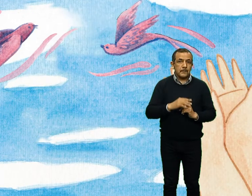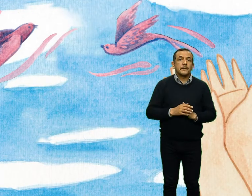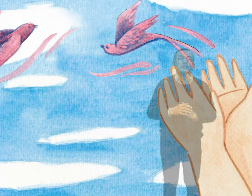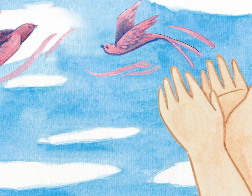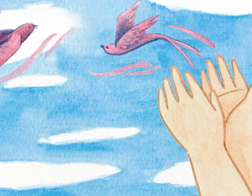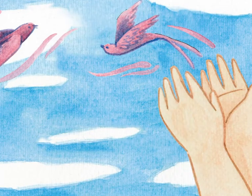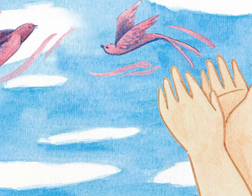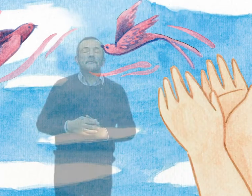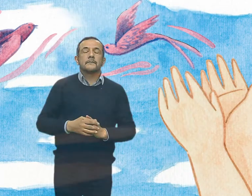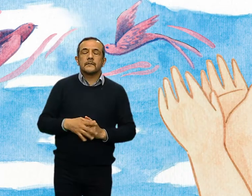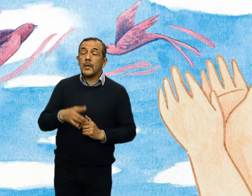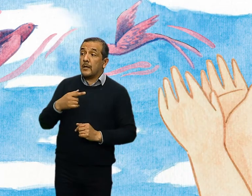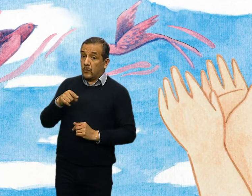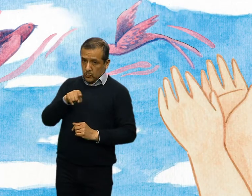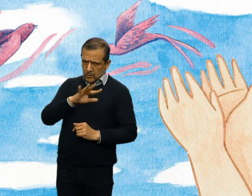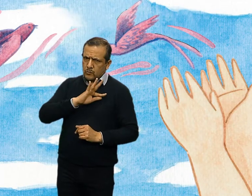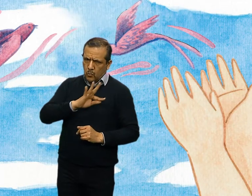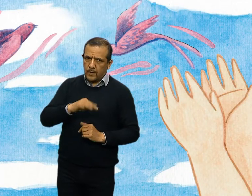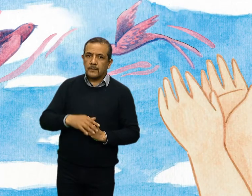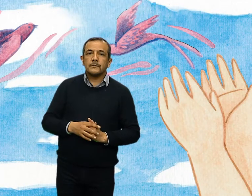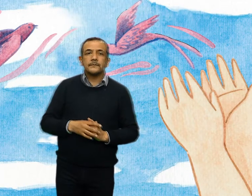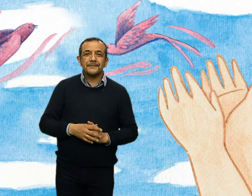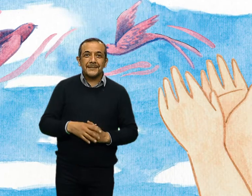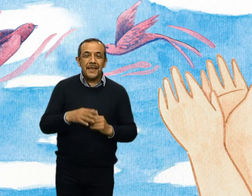¡Pueden intentarlo ahora! ¡Es cierto!